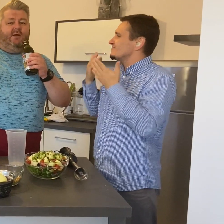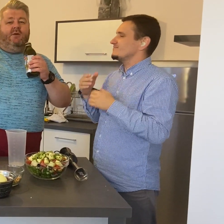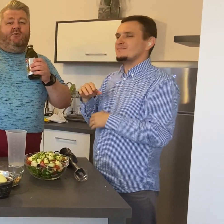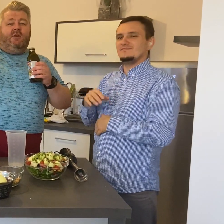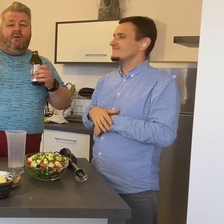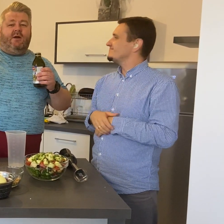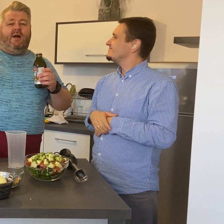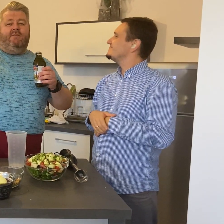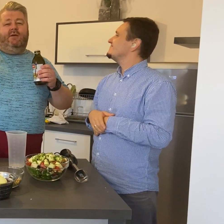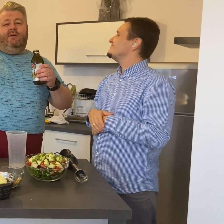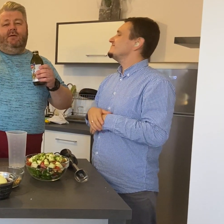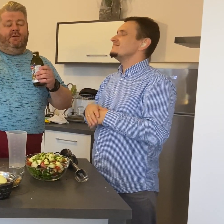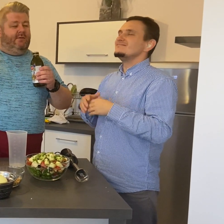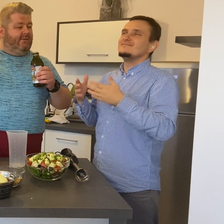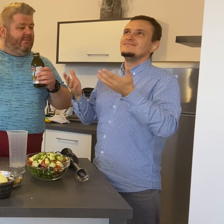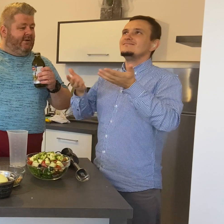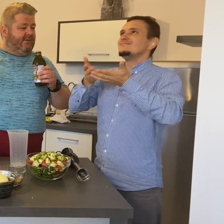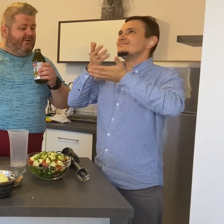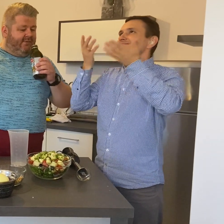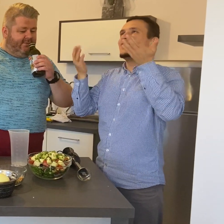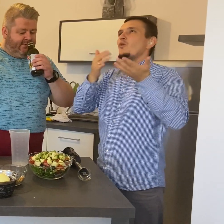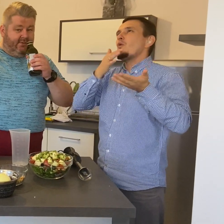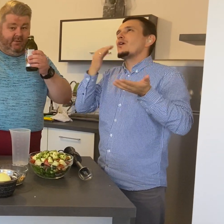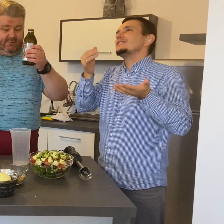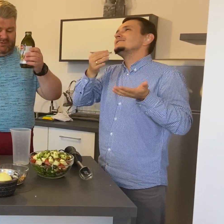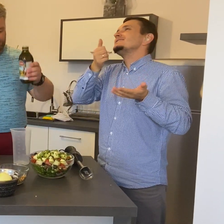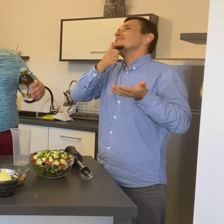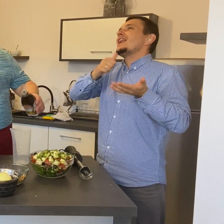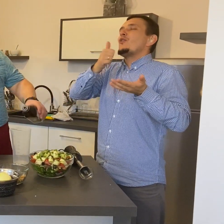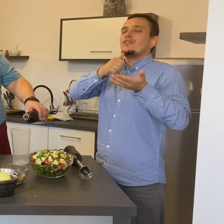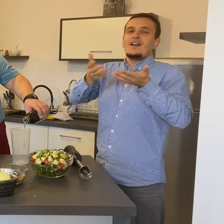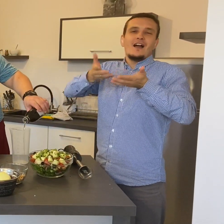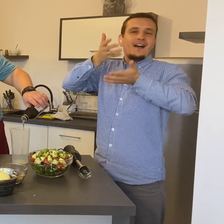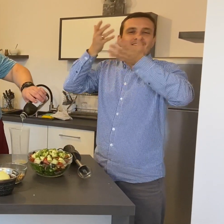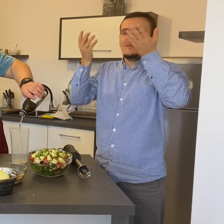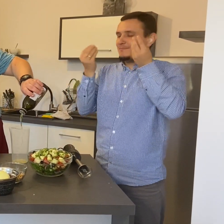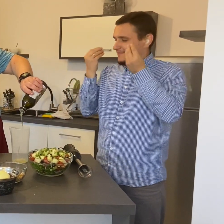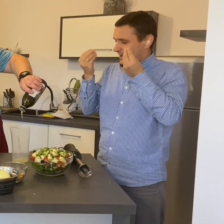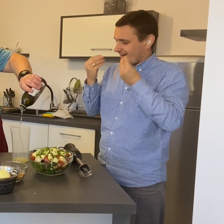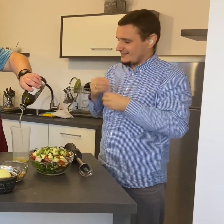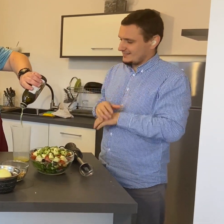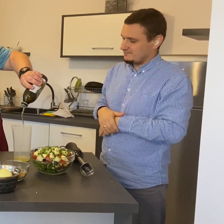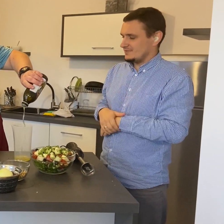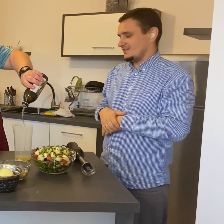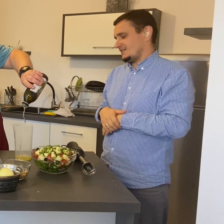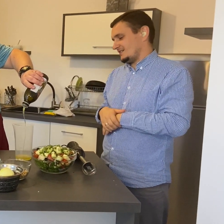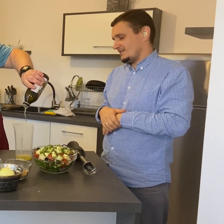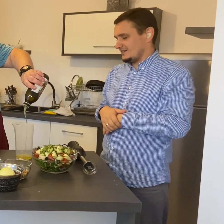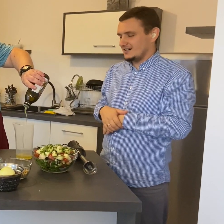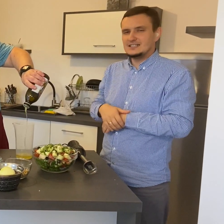zielonkawej barwie. Wlewamy oliwy z oliwek.